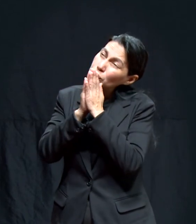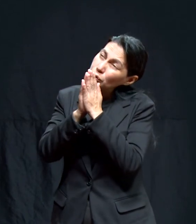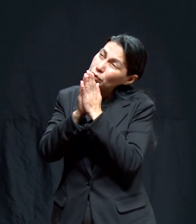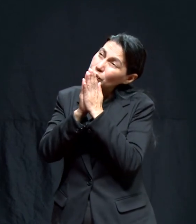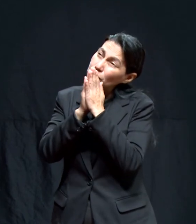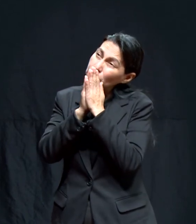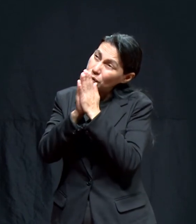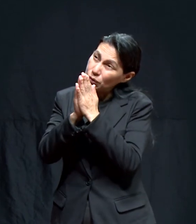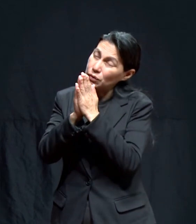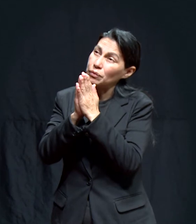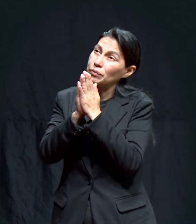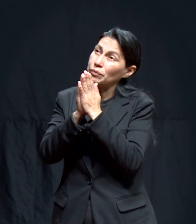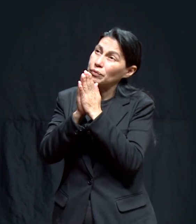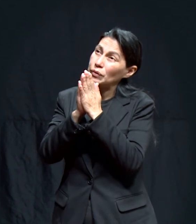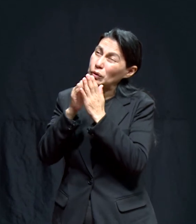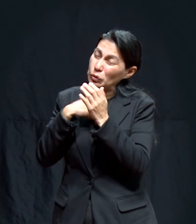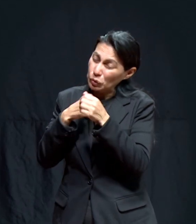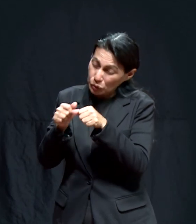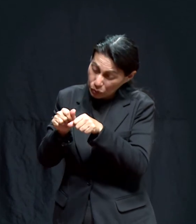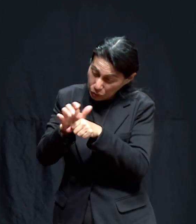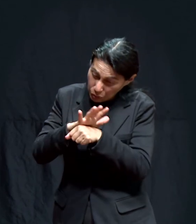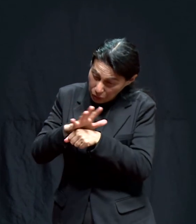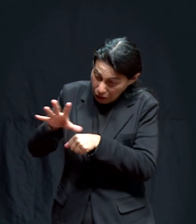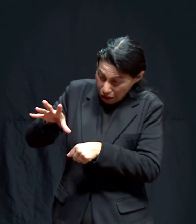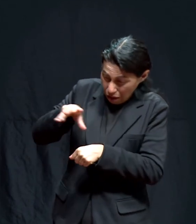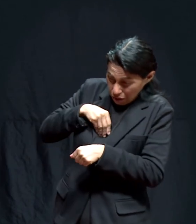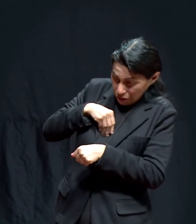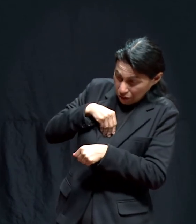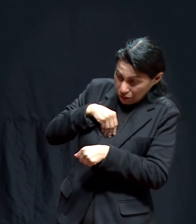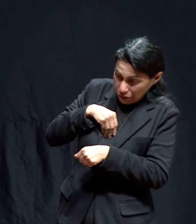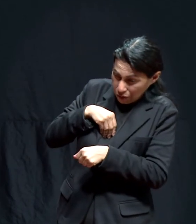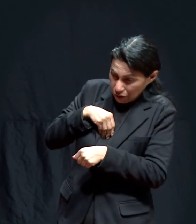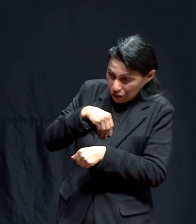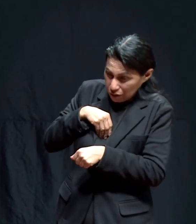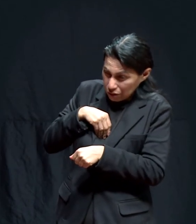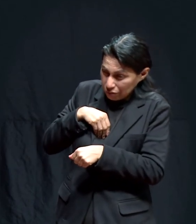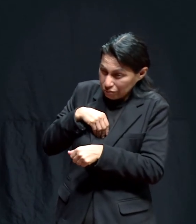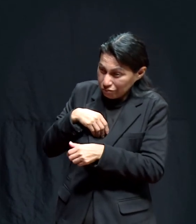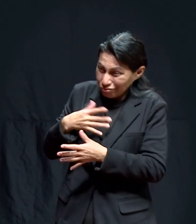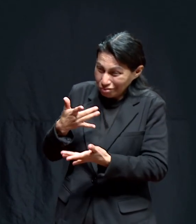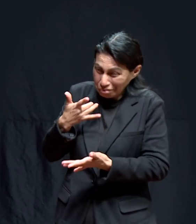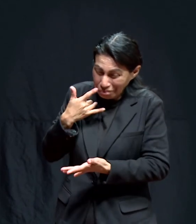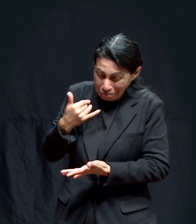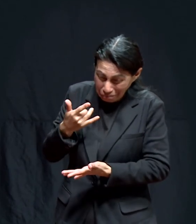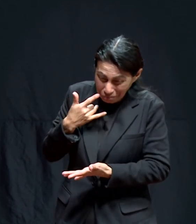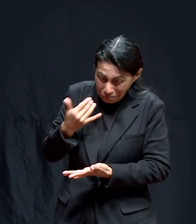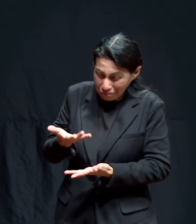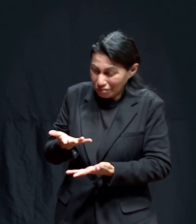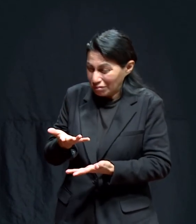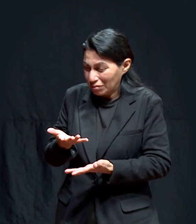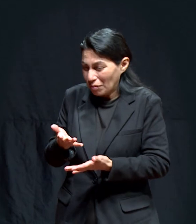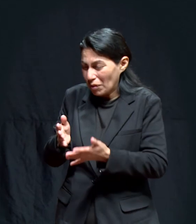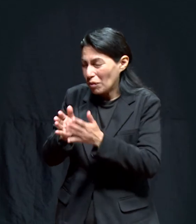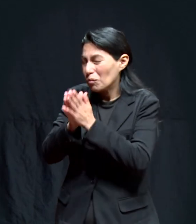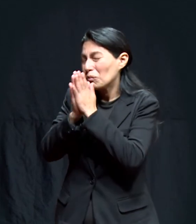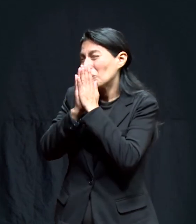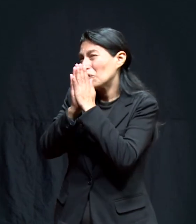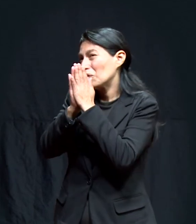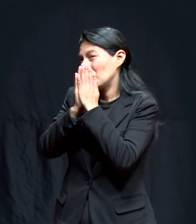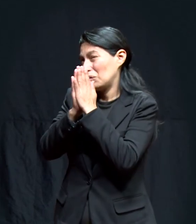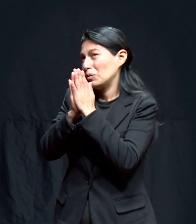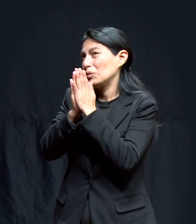por favor, yo, si estoy enferma de ese bicho, es raro esta cosa que yo tengo,